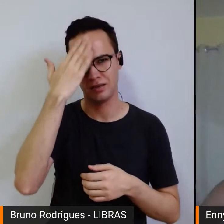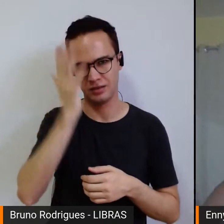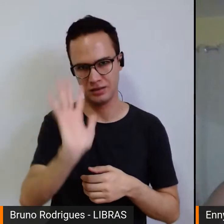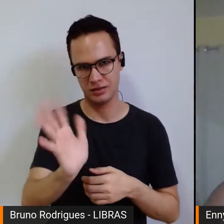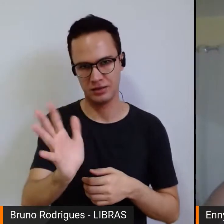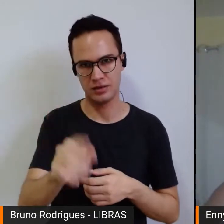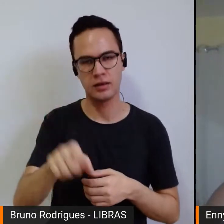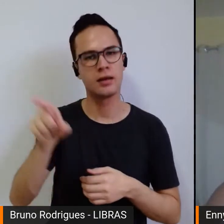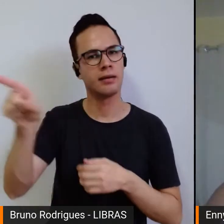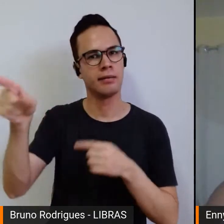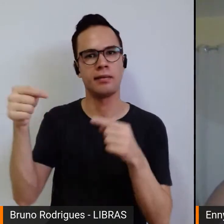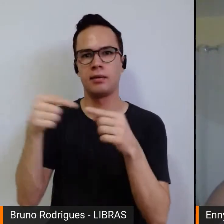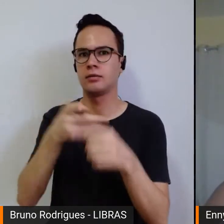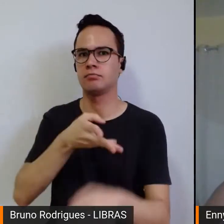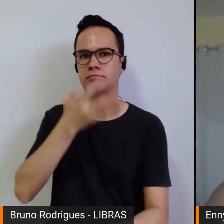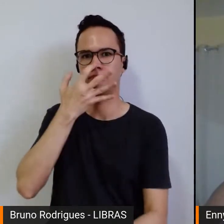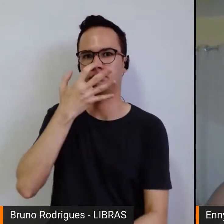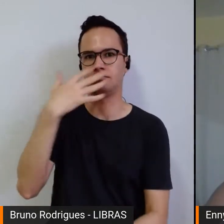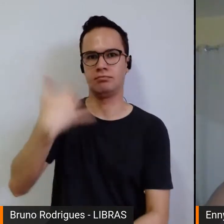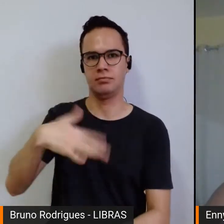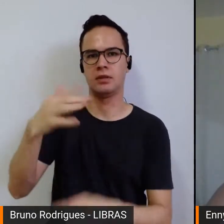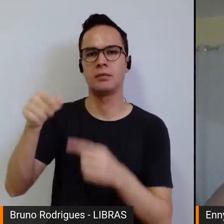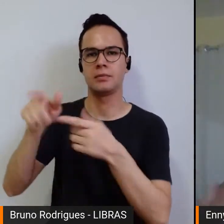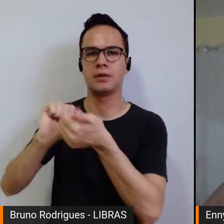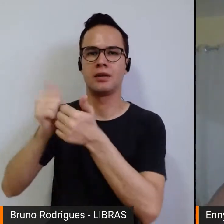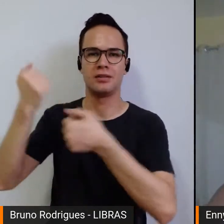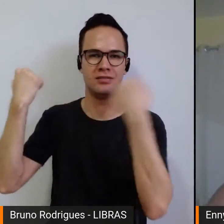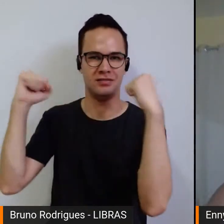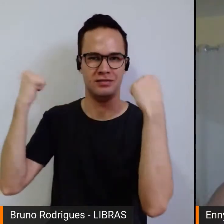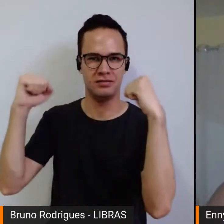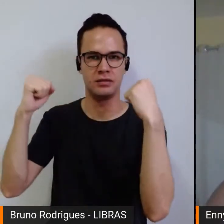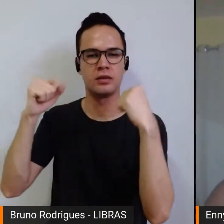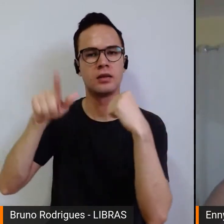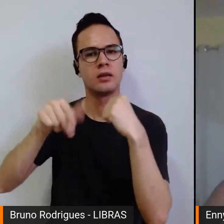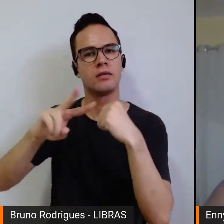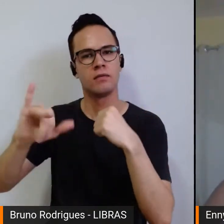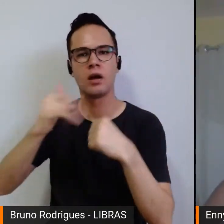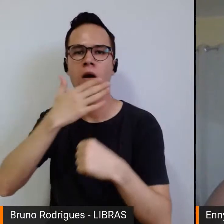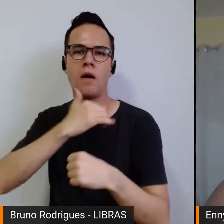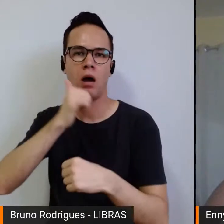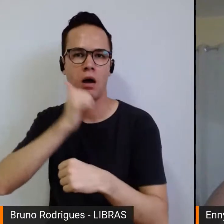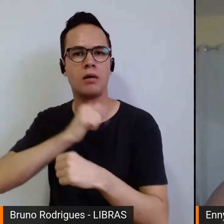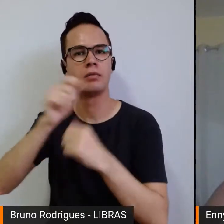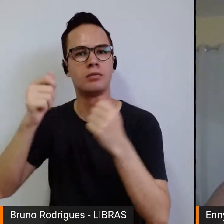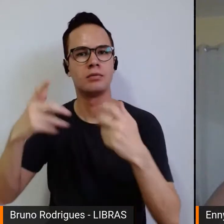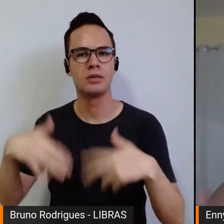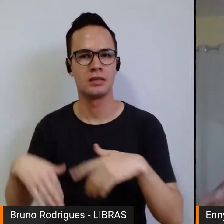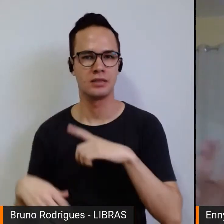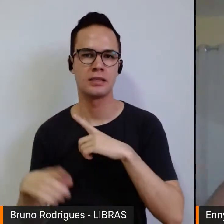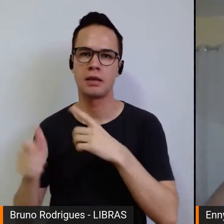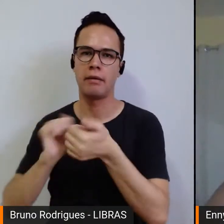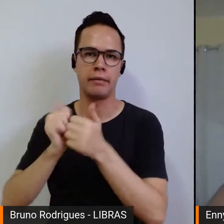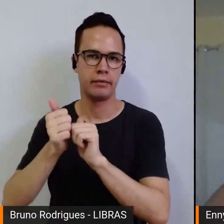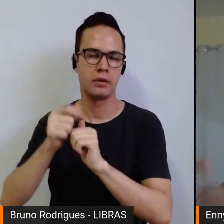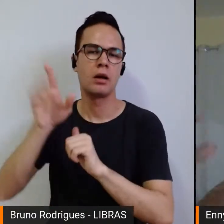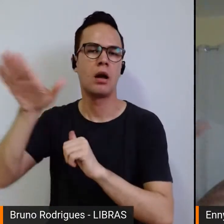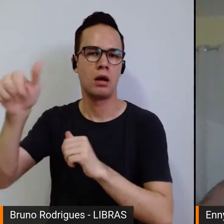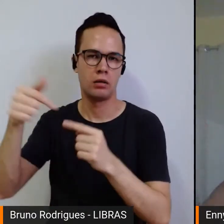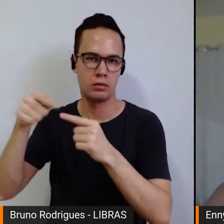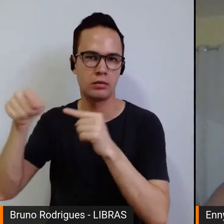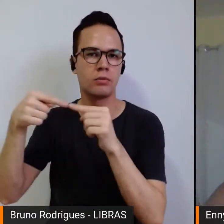é uma referência para nós na educação física, quem vai discutir gênero e esporte vai